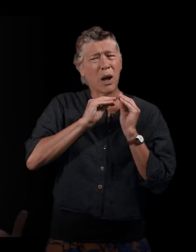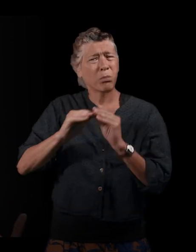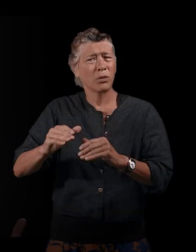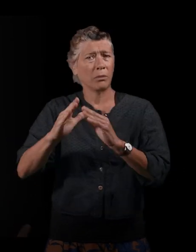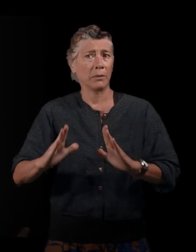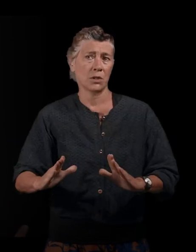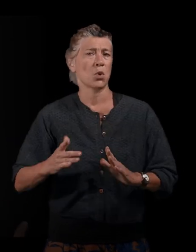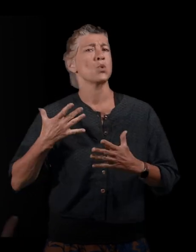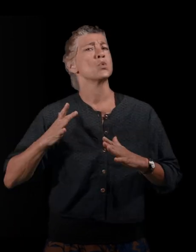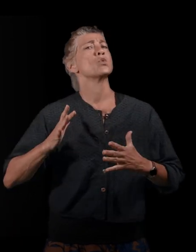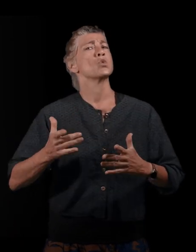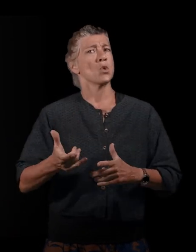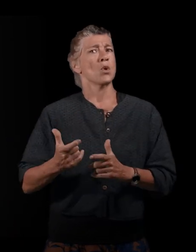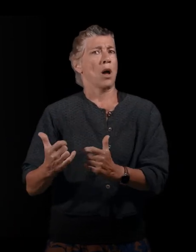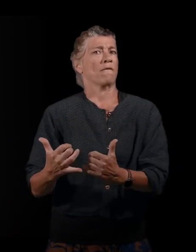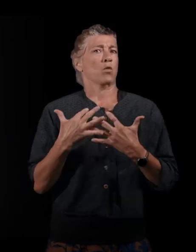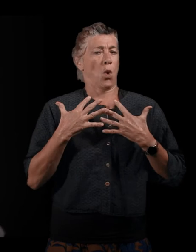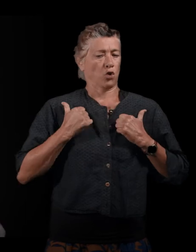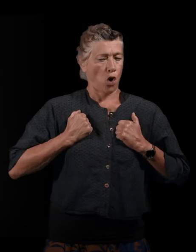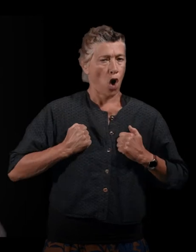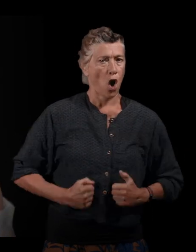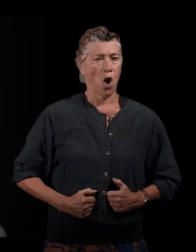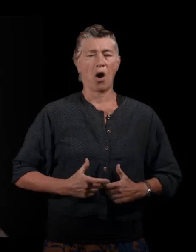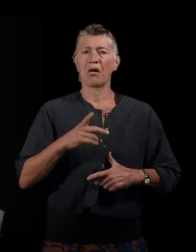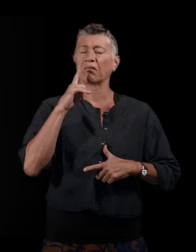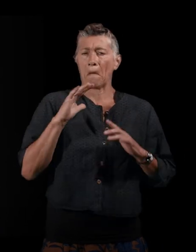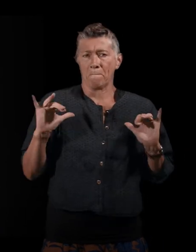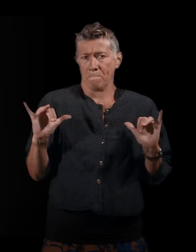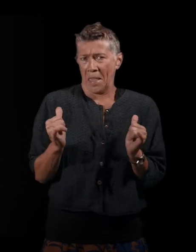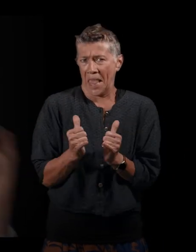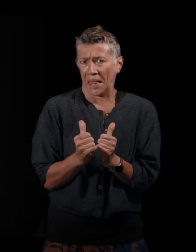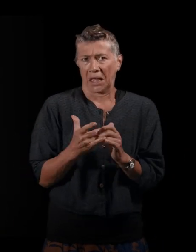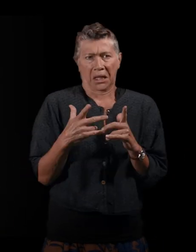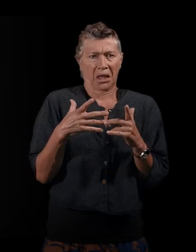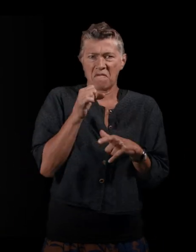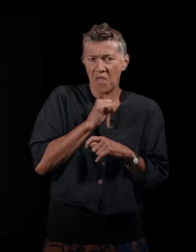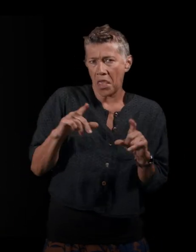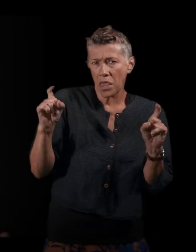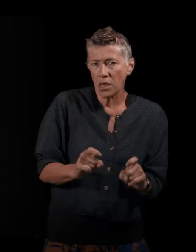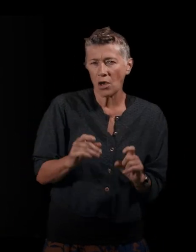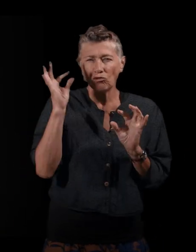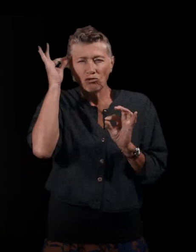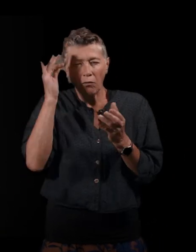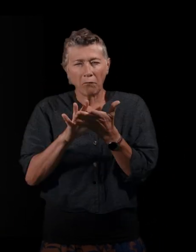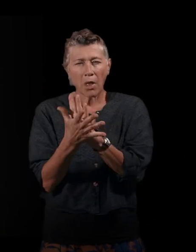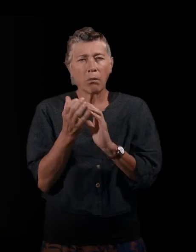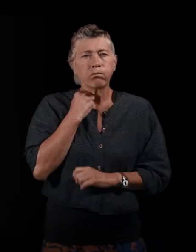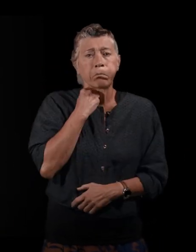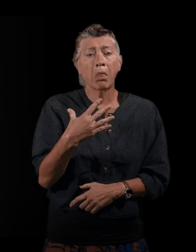conséquence sur le corps. Donc, elle maigrit, elle vieillit, ses cheveux blanchissent. Et quelques semaines plus tard, quand mon grand-père la